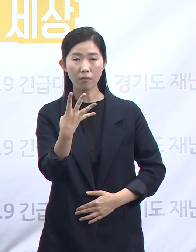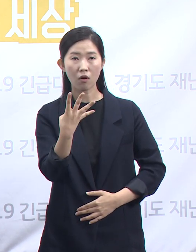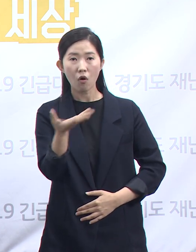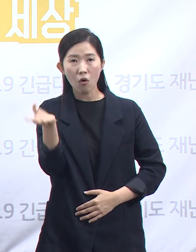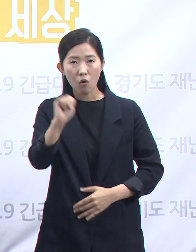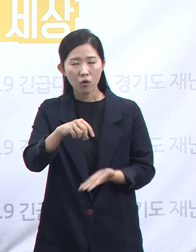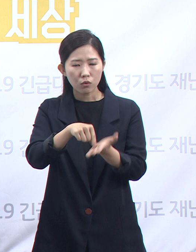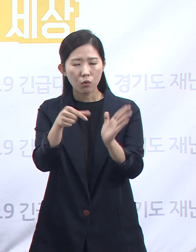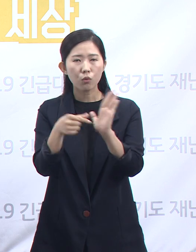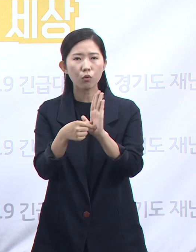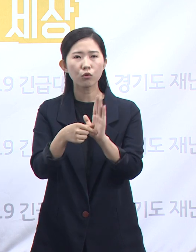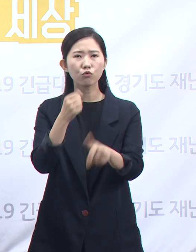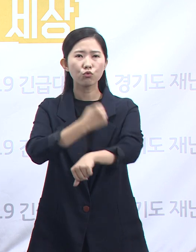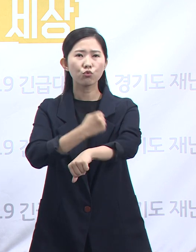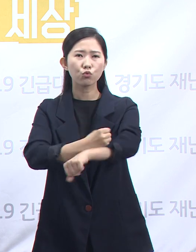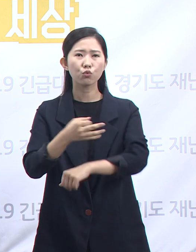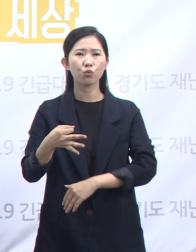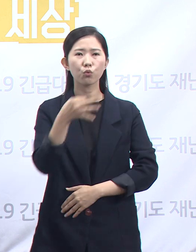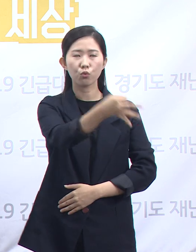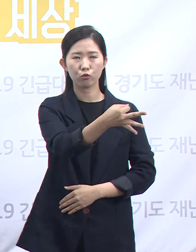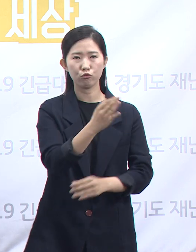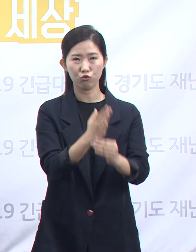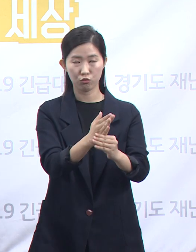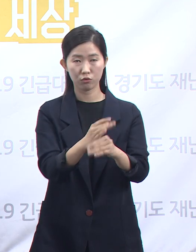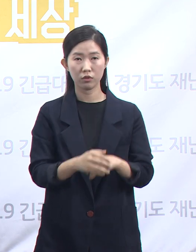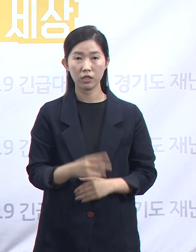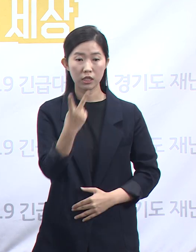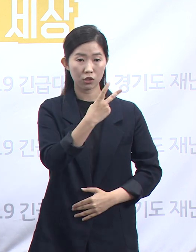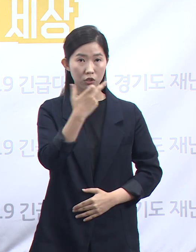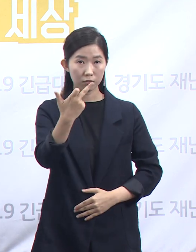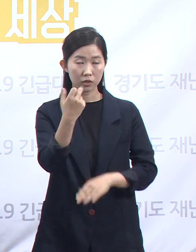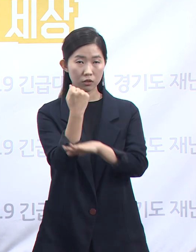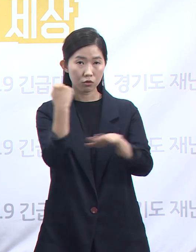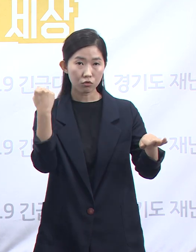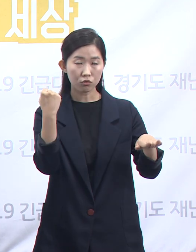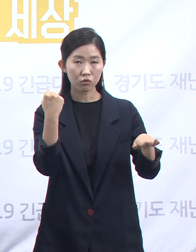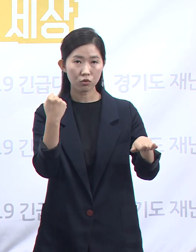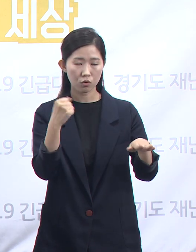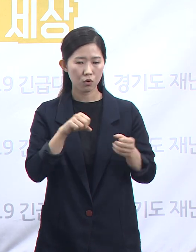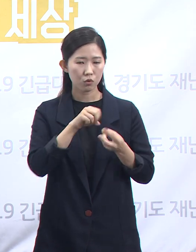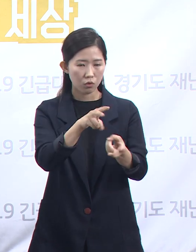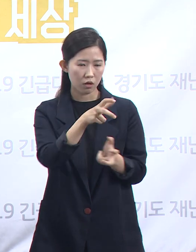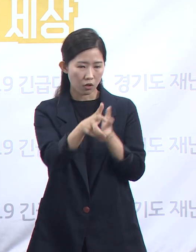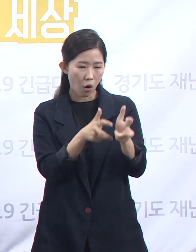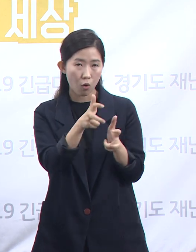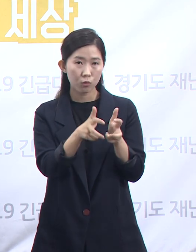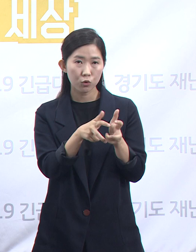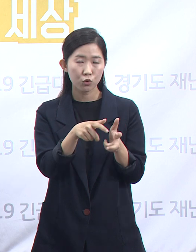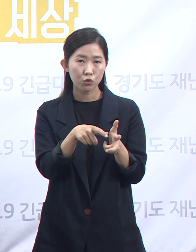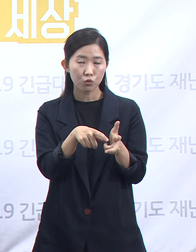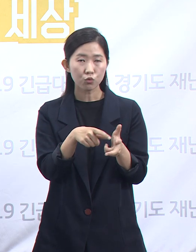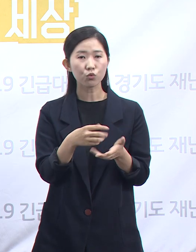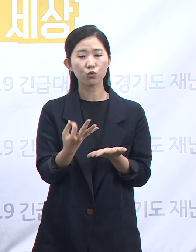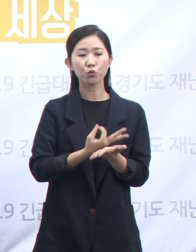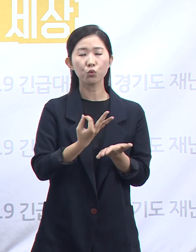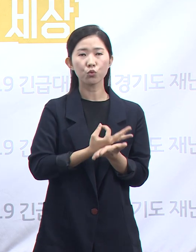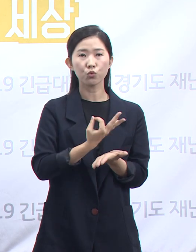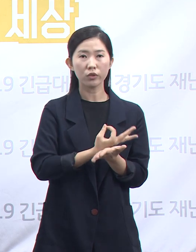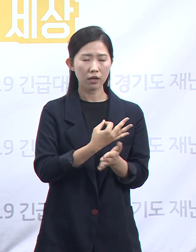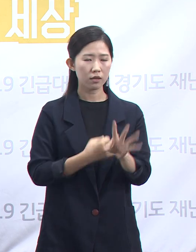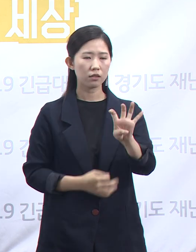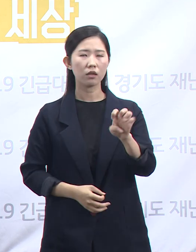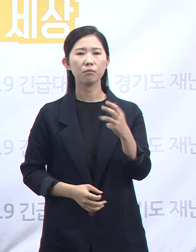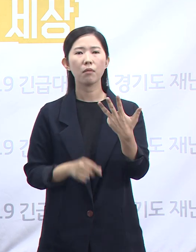이는 2017년 기준으로 조달사업 수입의 48%에